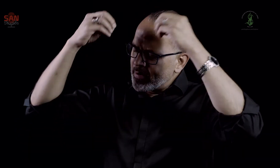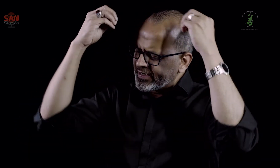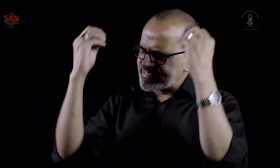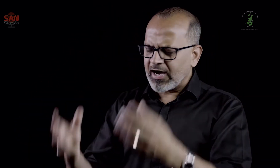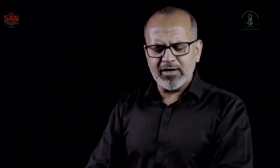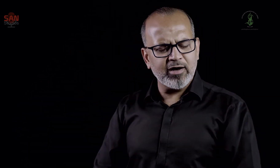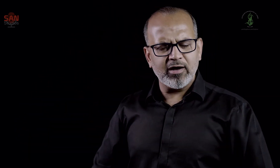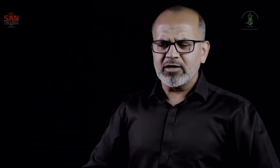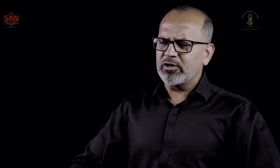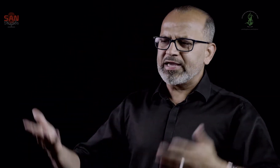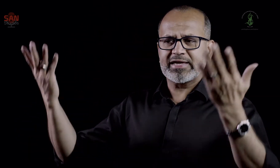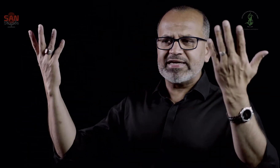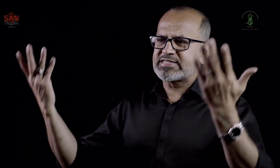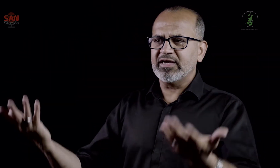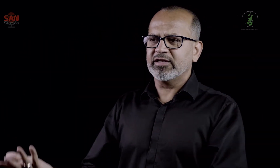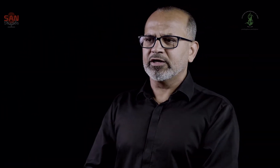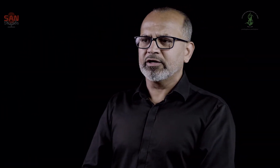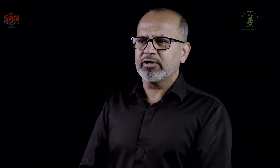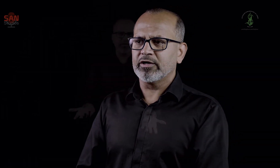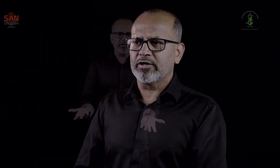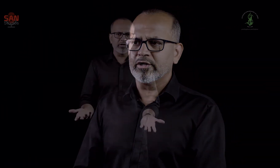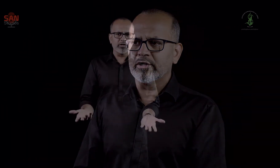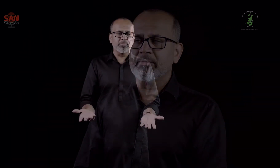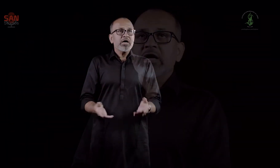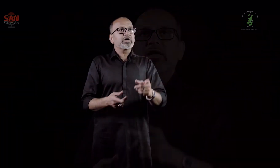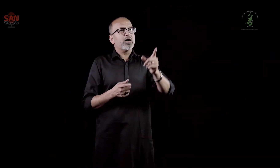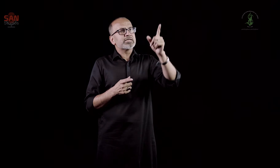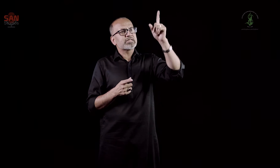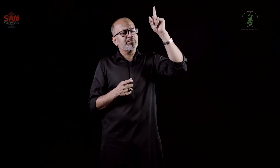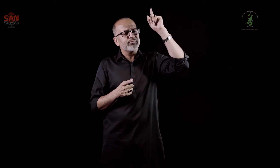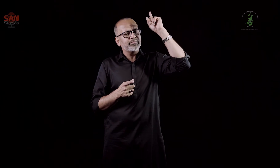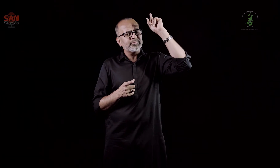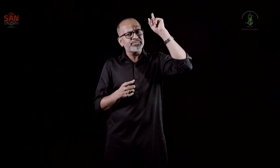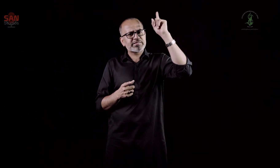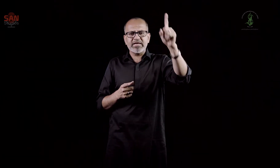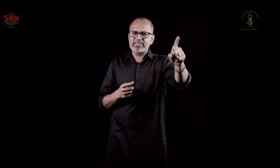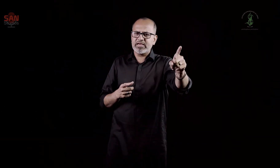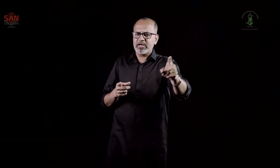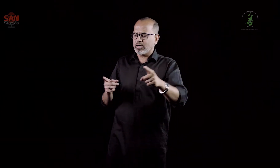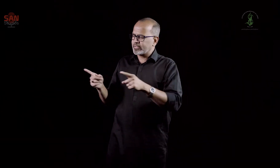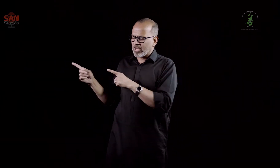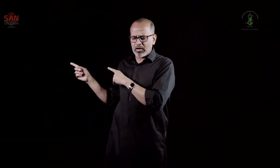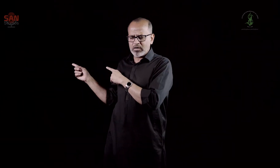مر جائے گی زینب قاسم سے زیادہ